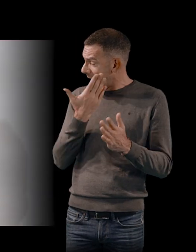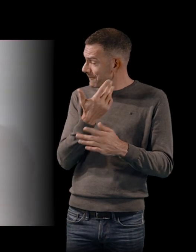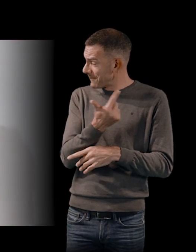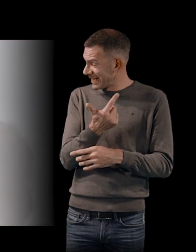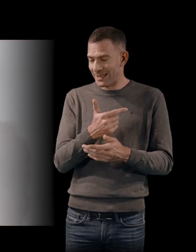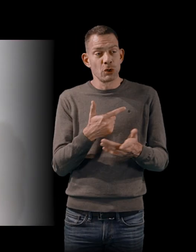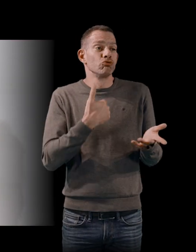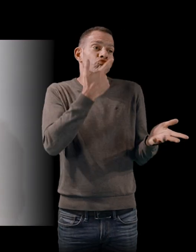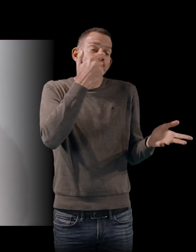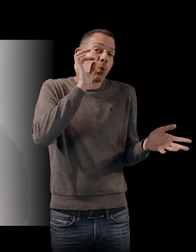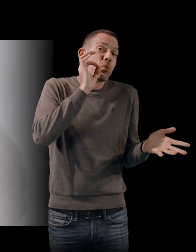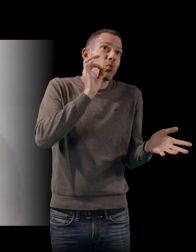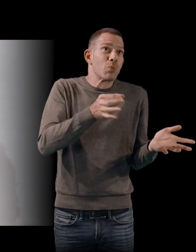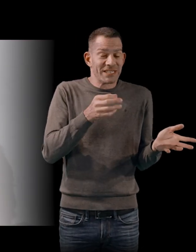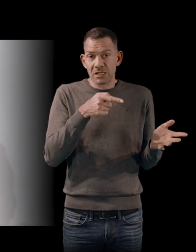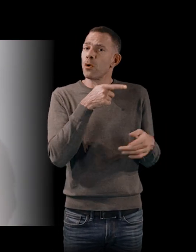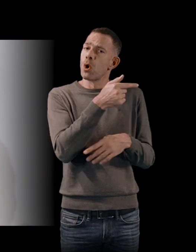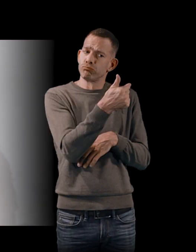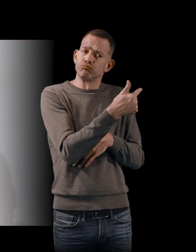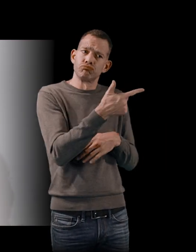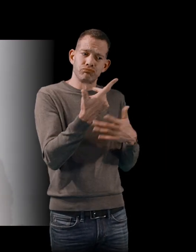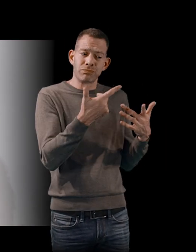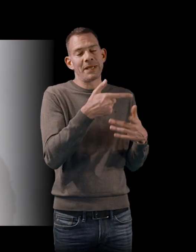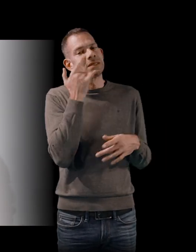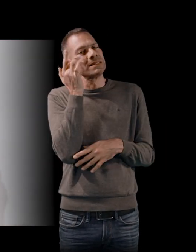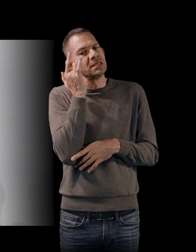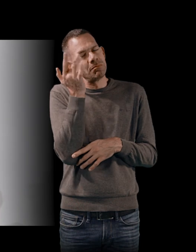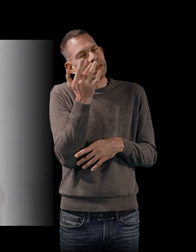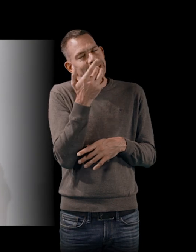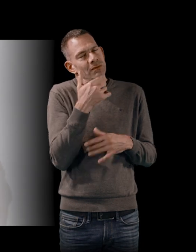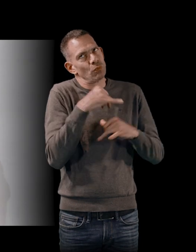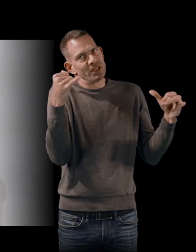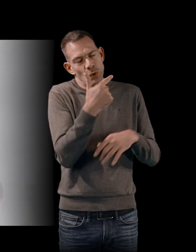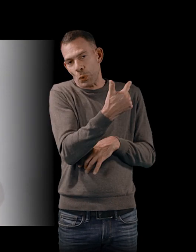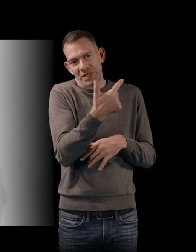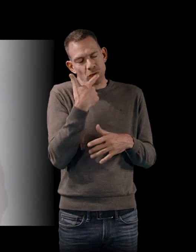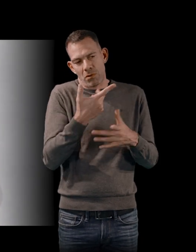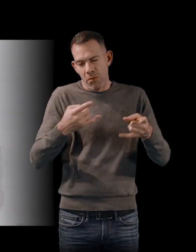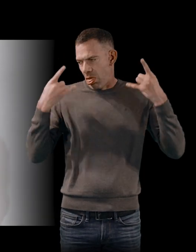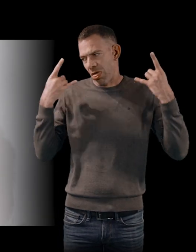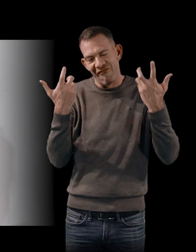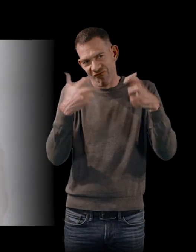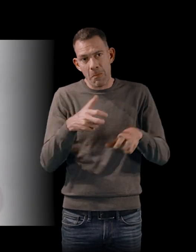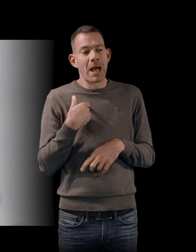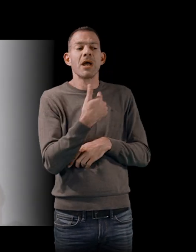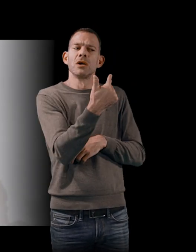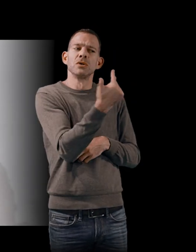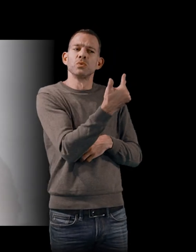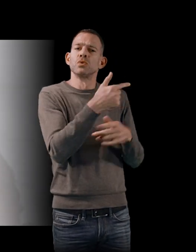pense, en tout cas, ils en ont fait l'écho. Ils sont très timides, ils ne veulent pas du tout se mettre en avant par rapport à ça. Donc, je sais qu'ils en ont fait l'écho dans leurs réseaux